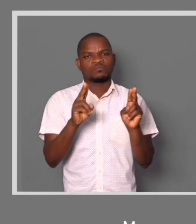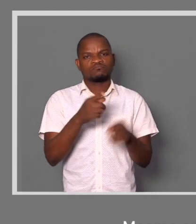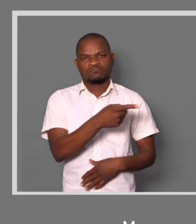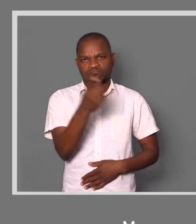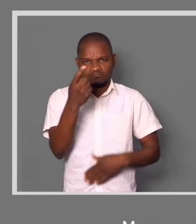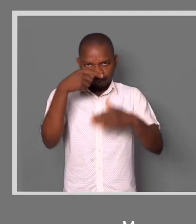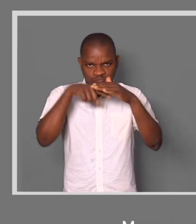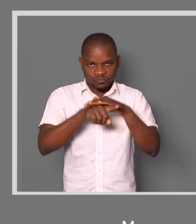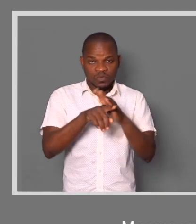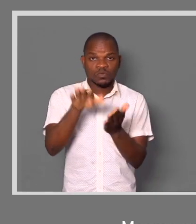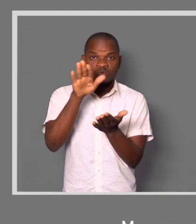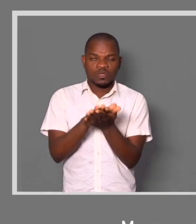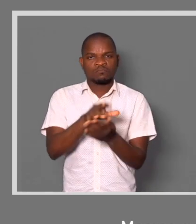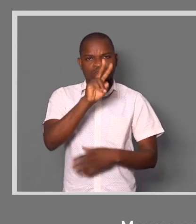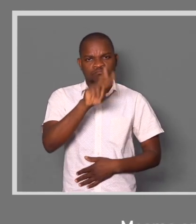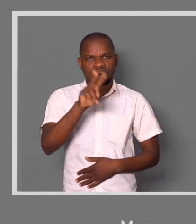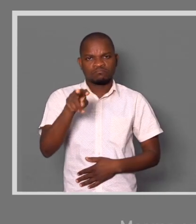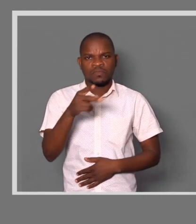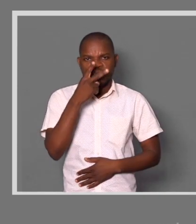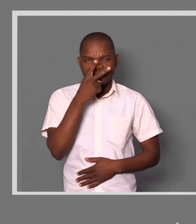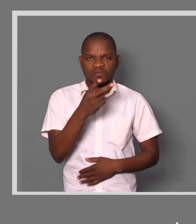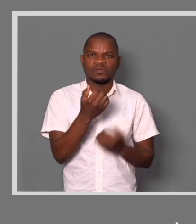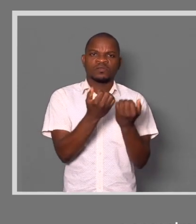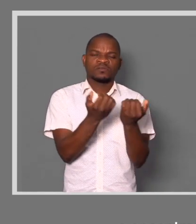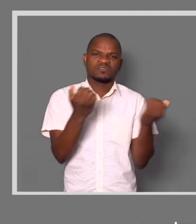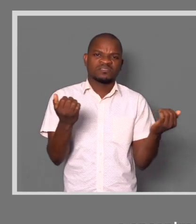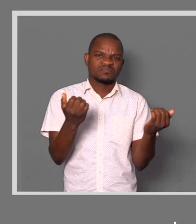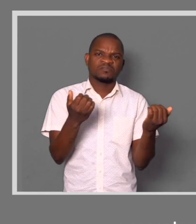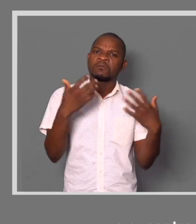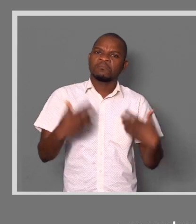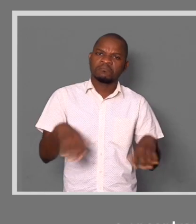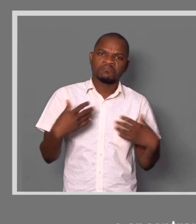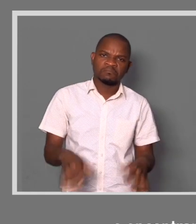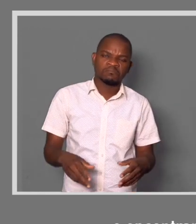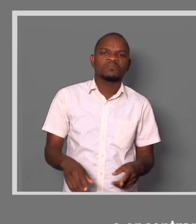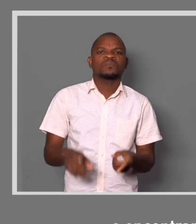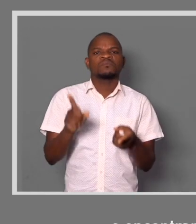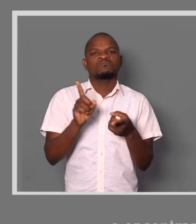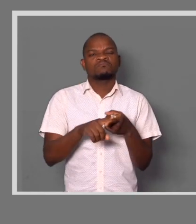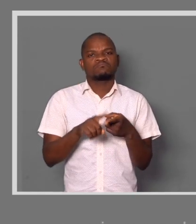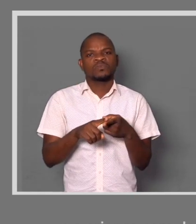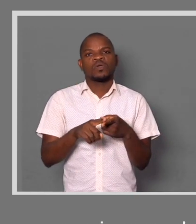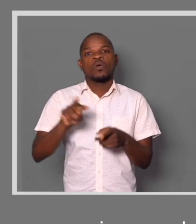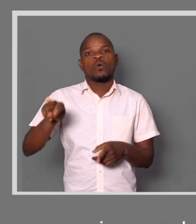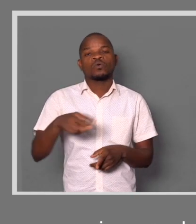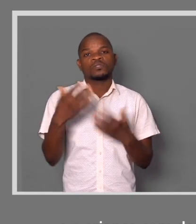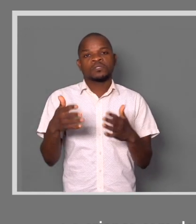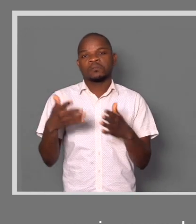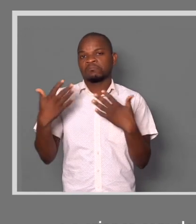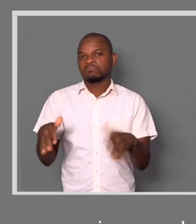ir lá a uma hora qualquer para visitar e encontrar as crianças com desenvolvimento típico, a brincarem no pátio. E a criança com desenvolvimento atípico, se ela